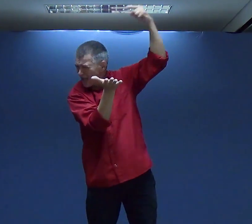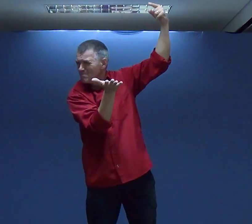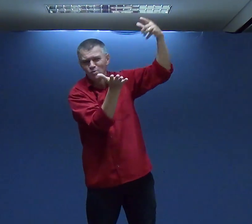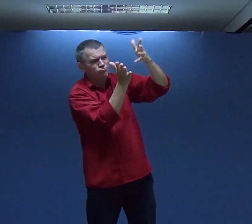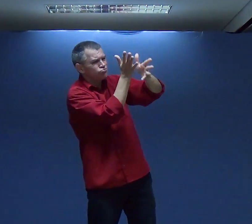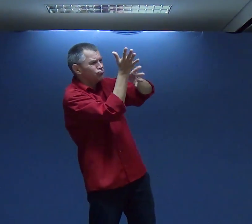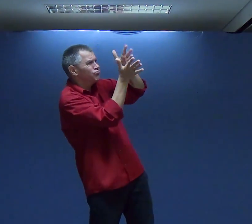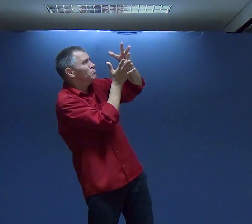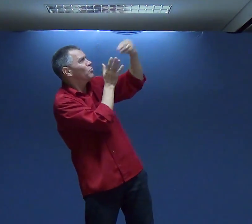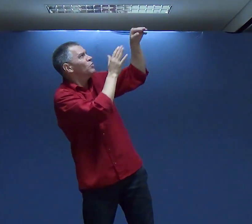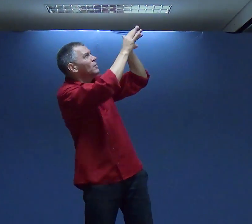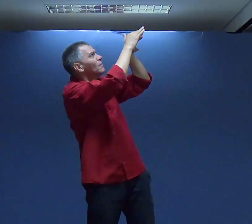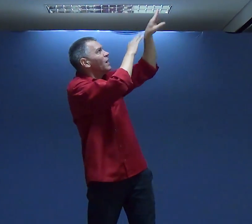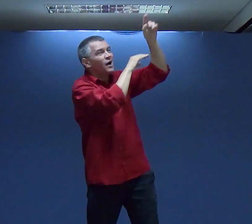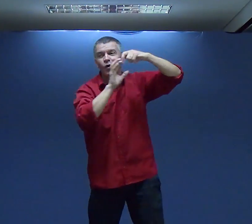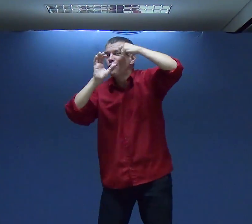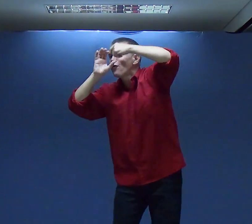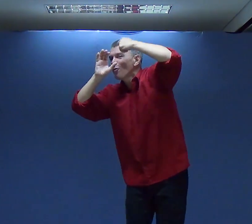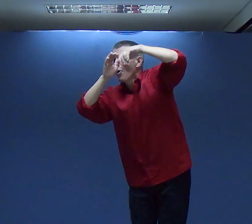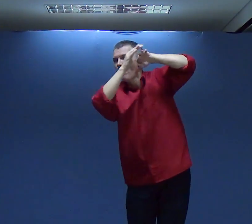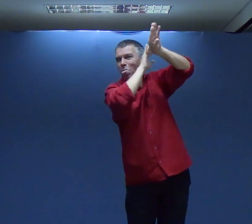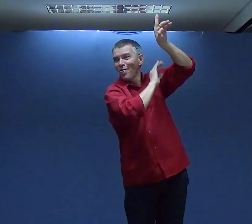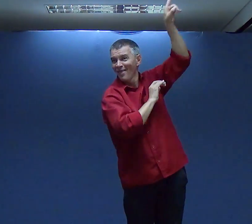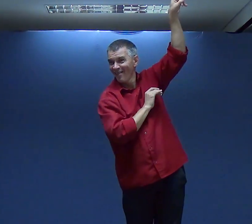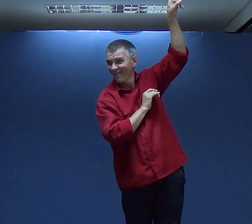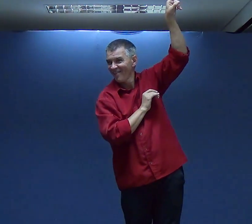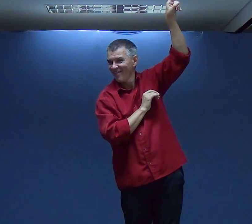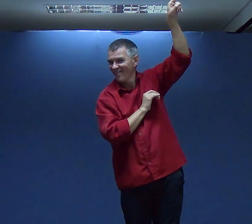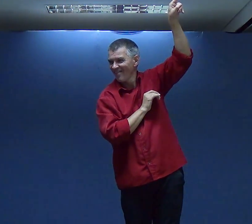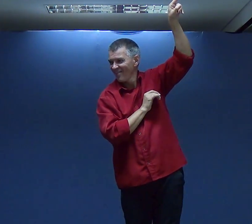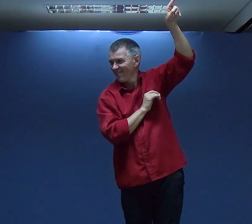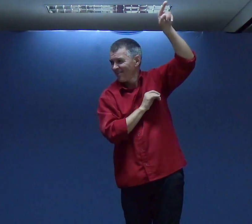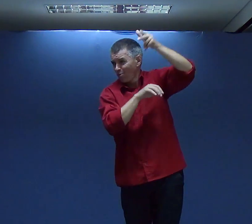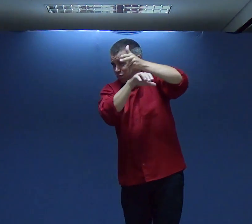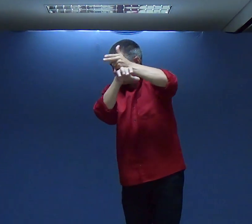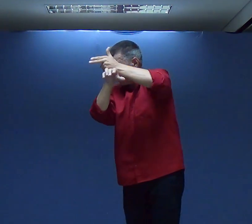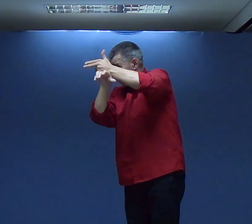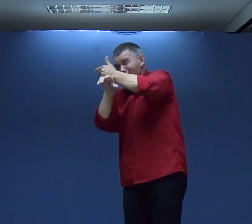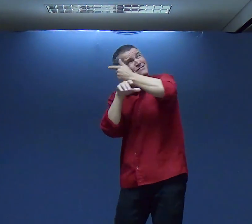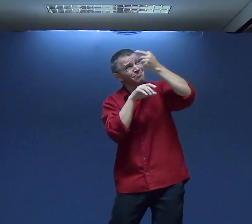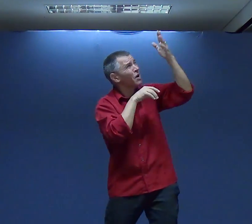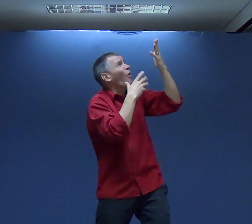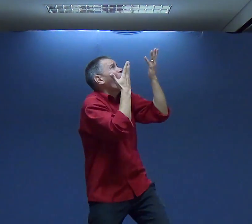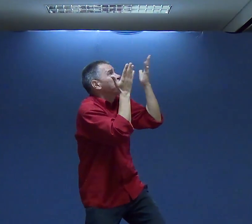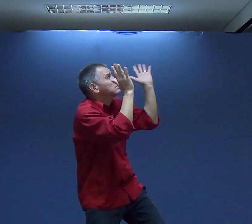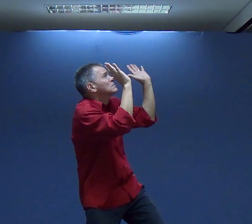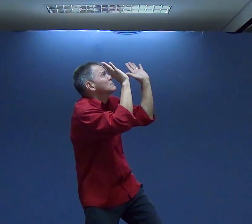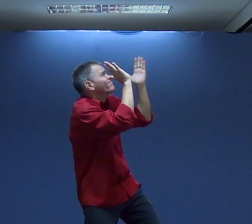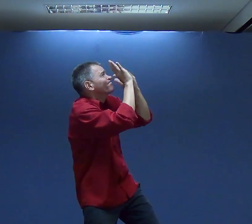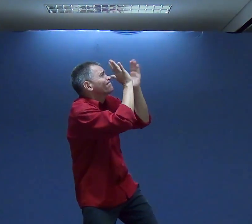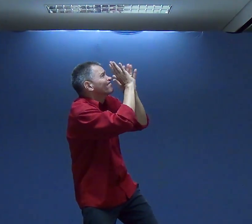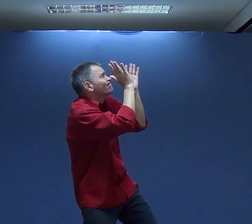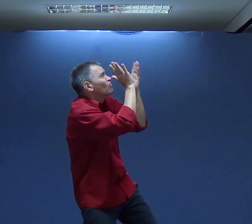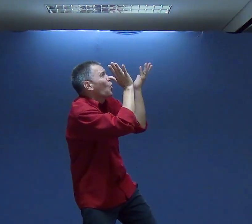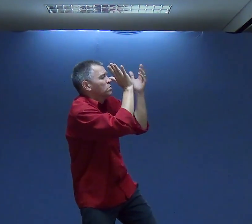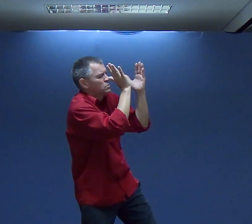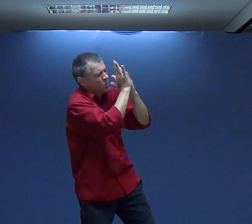Limpo Puro Sabe É Como Se Um Filme Um Filme Do Céu Se